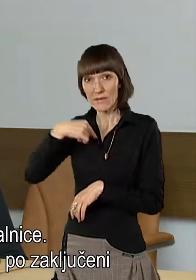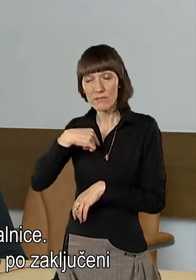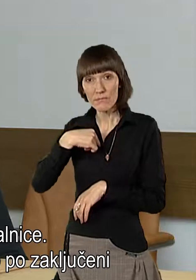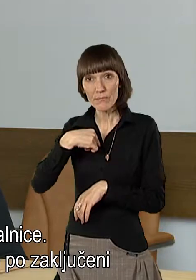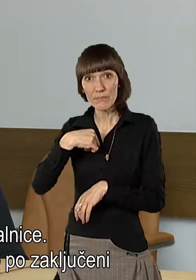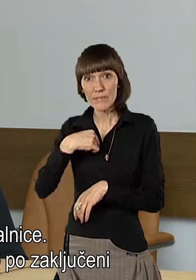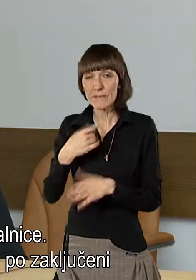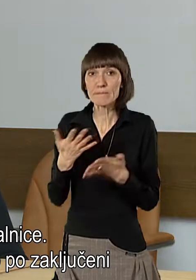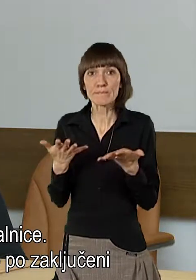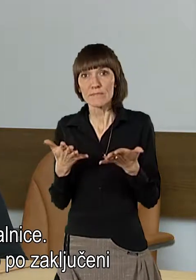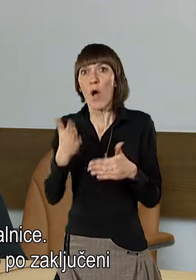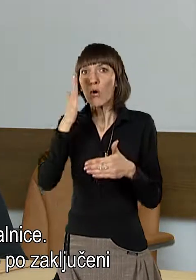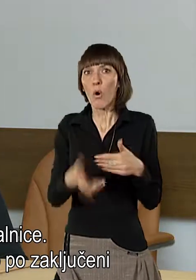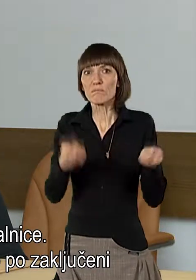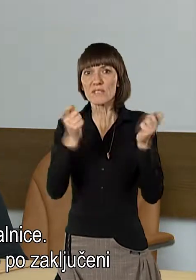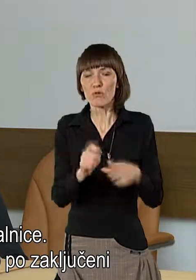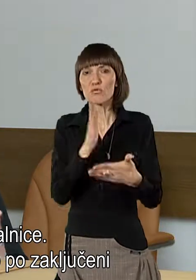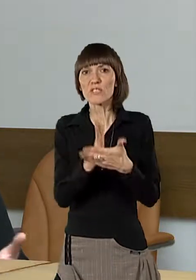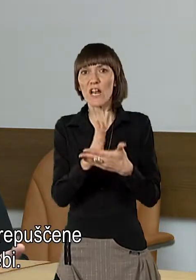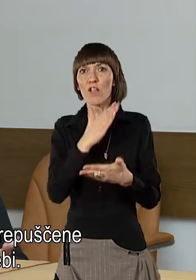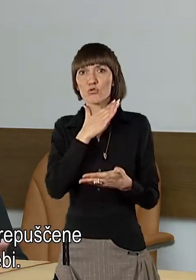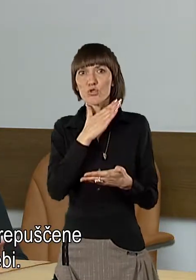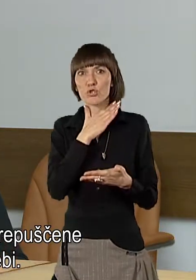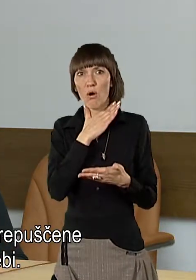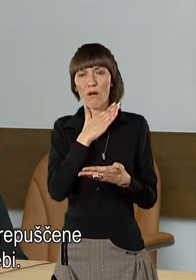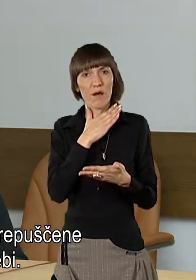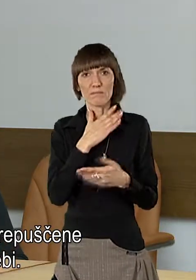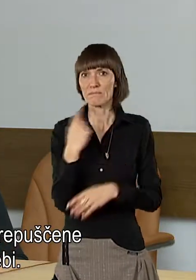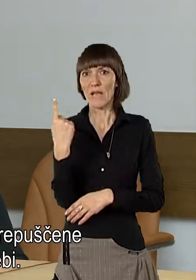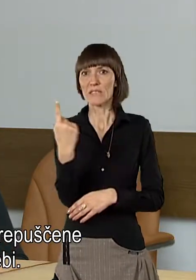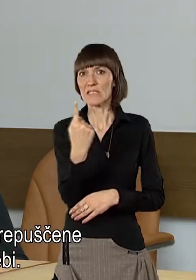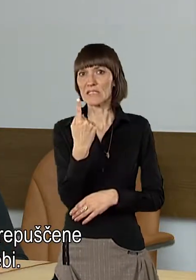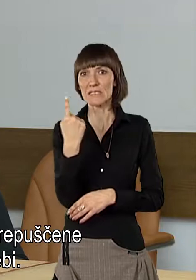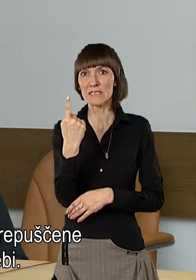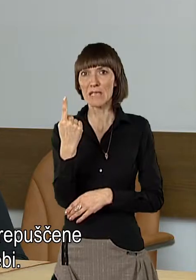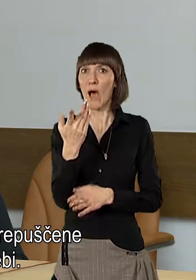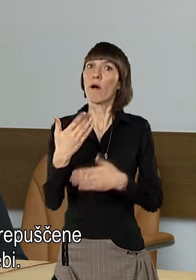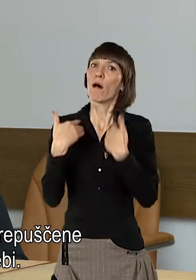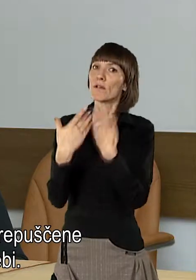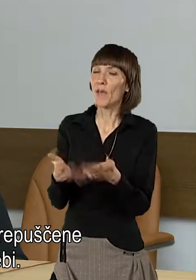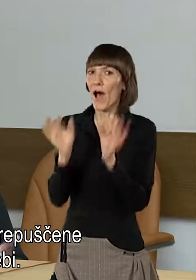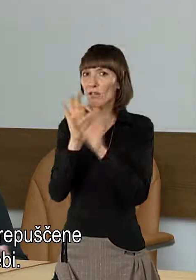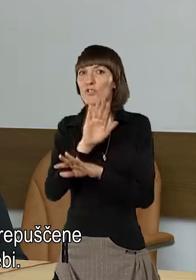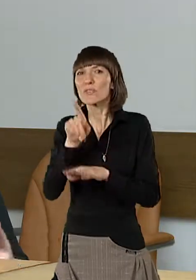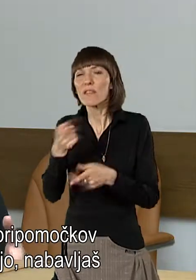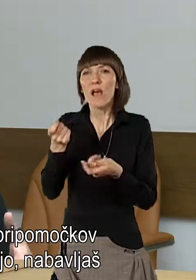Odrasle vsebe, nekako po zaključeni srednji šoli, v bistvu si pa prepoščen sam sebi.